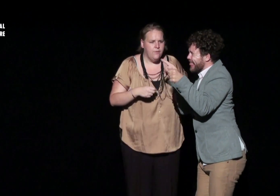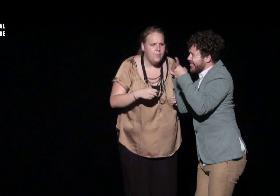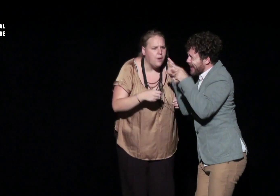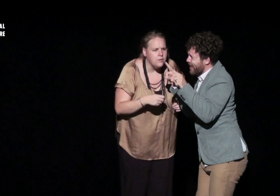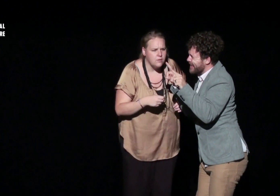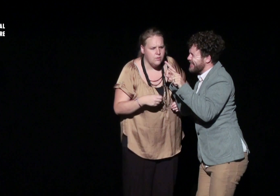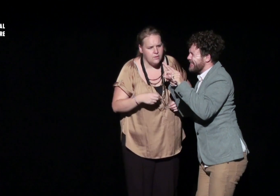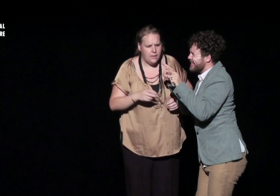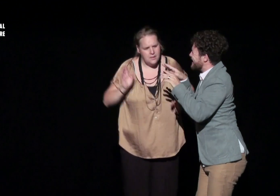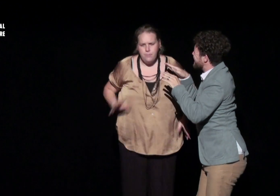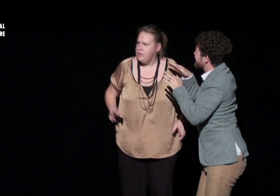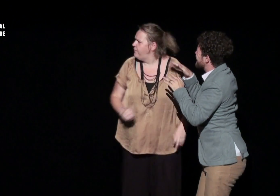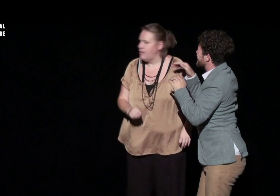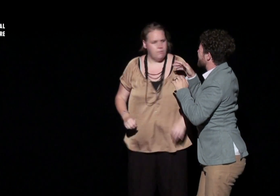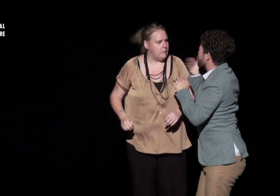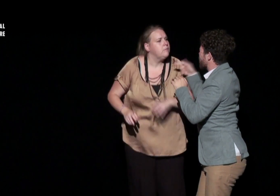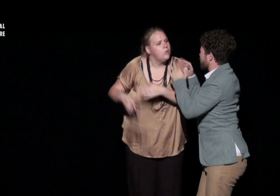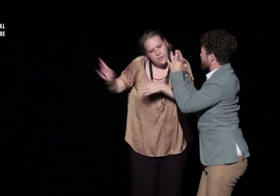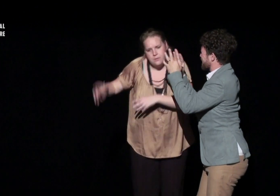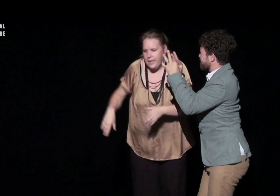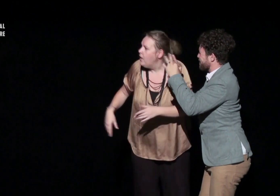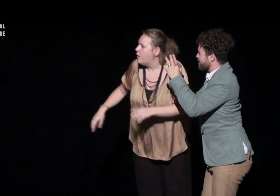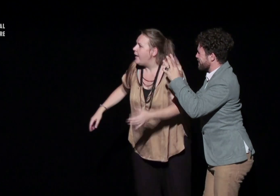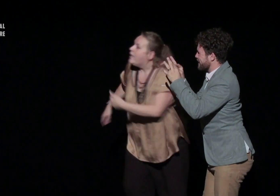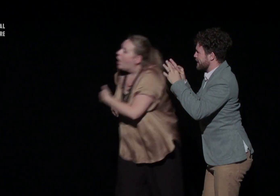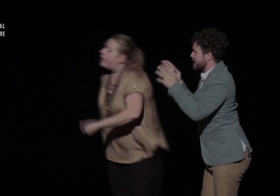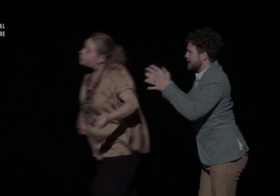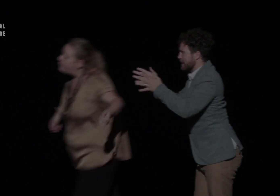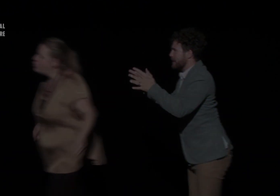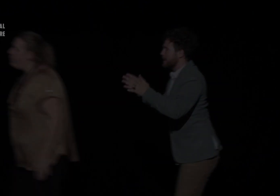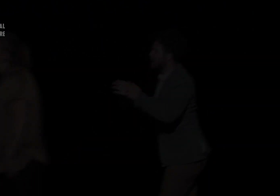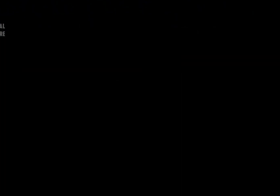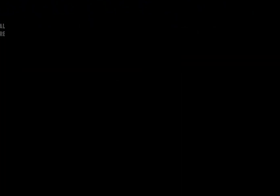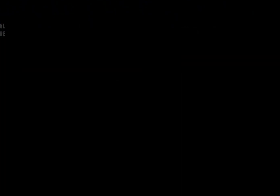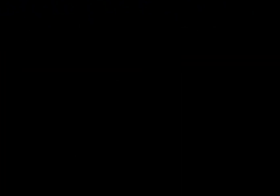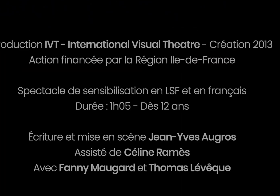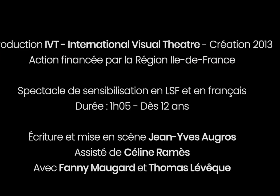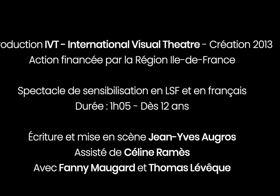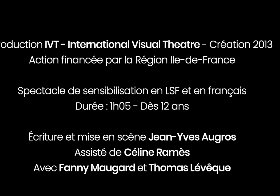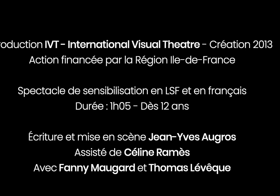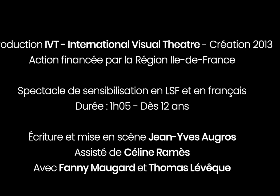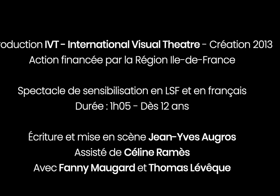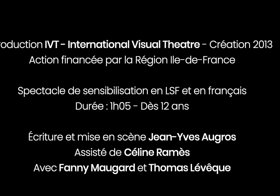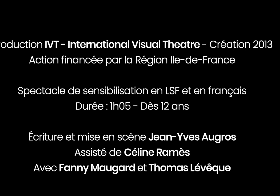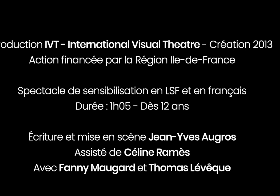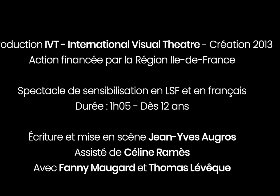Faut prendre deux... C'est un peu différent... je vais expliquer... Ok ! Non écoutez, Monsieur Costillon ça fait quand même des semaines... ... ...